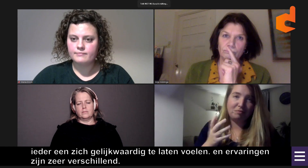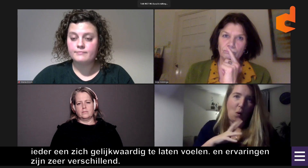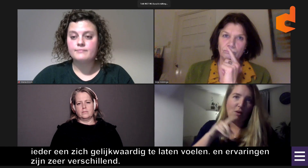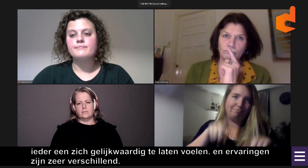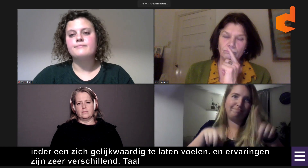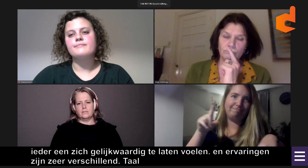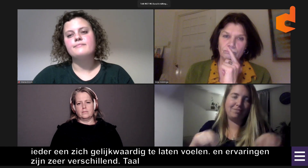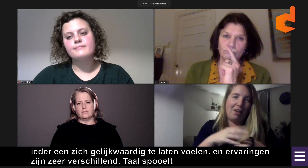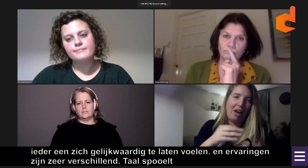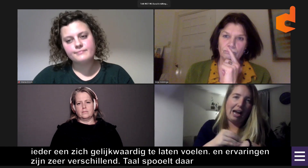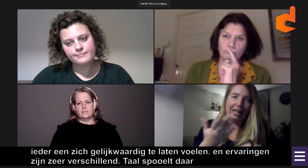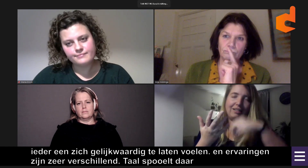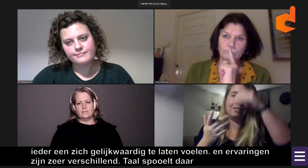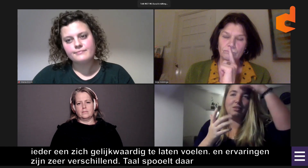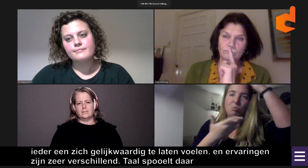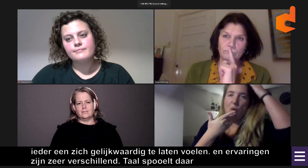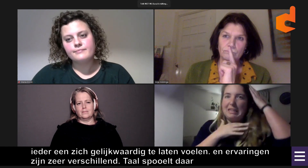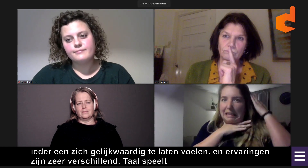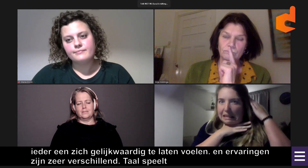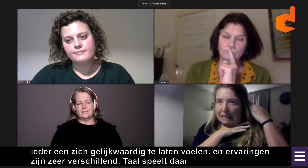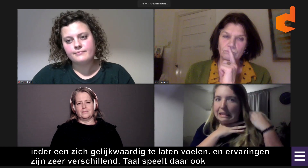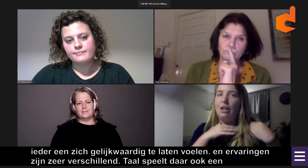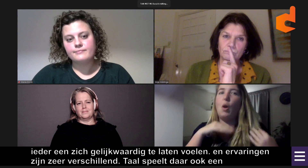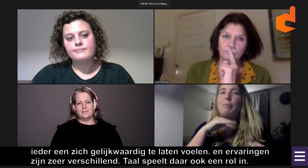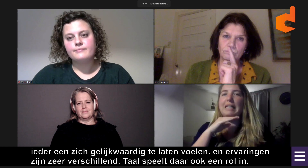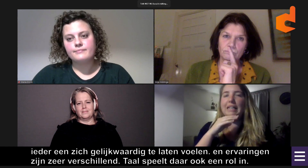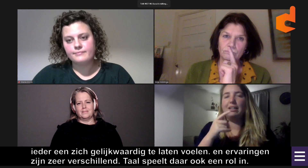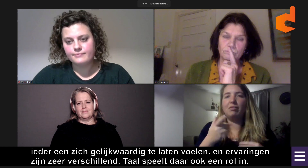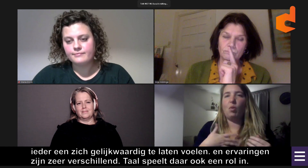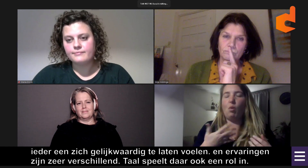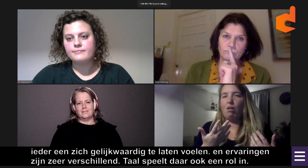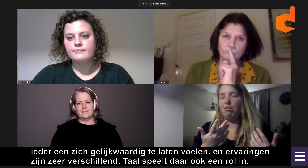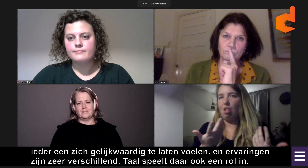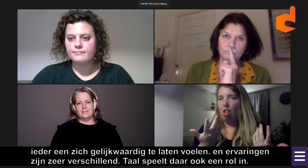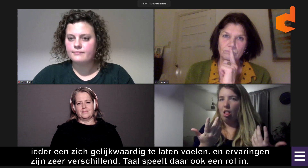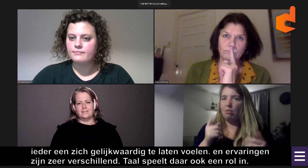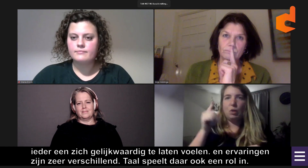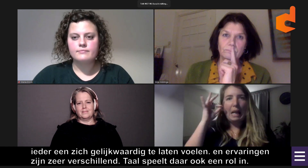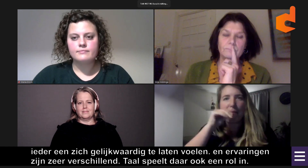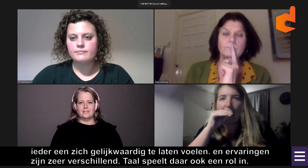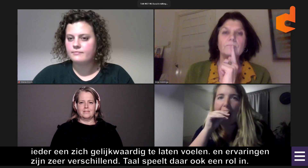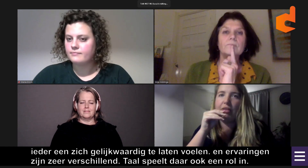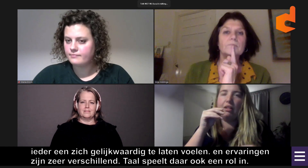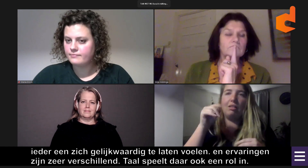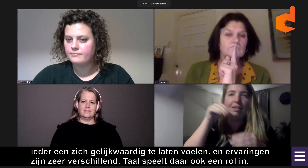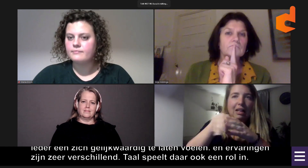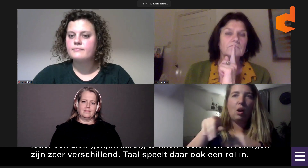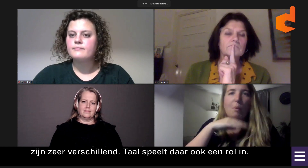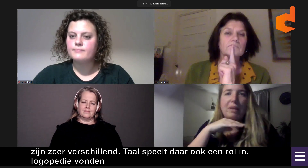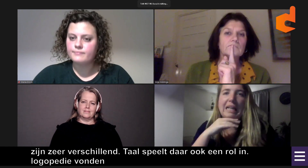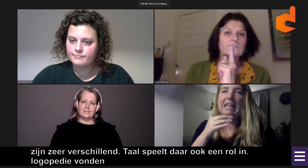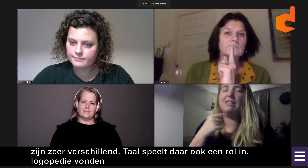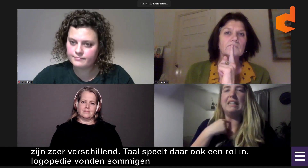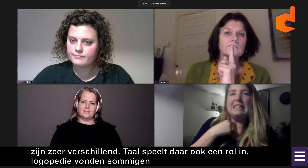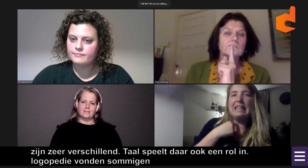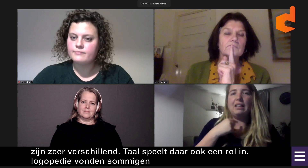En daarnaast is de logopedie ook iets wat een rol speelt. Daarin hebben mensen ook heel veel verschillende ervaringen mee. Sommigen vonden het verschrikkelijk om te